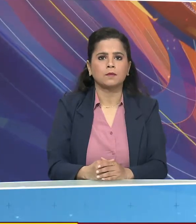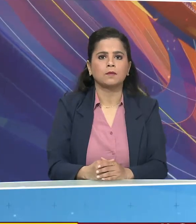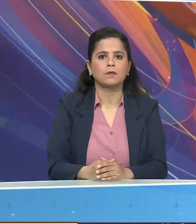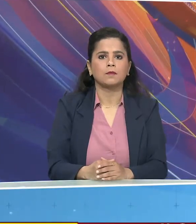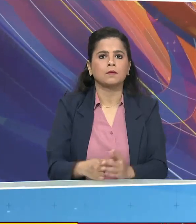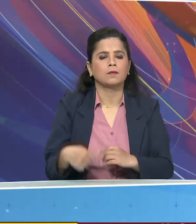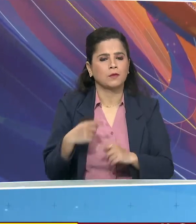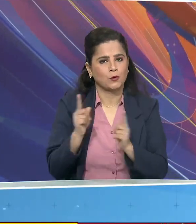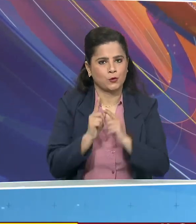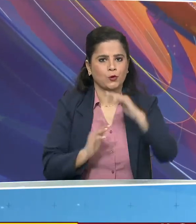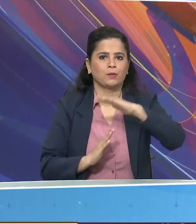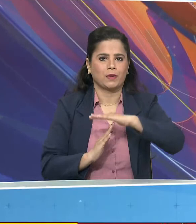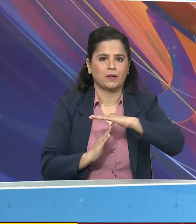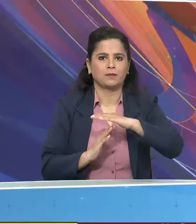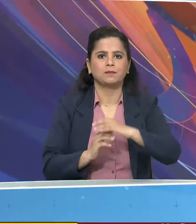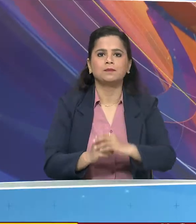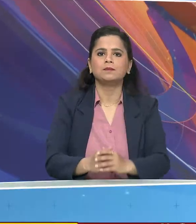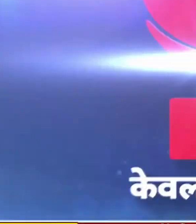वक्ति प्रेका